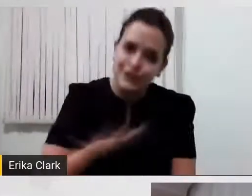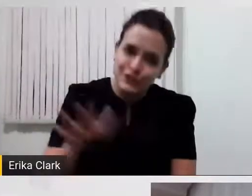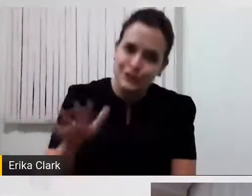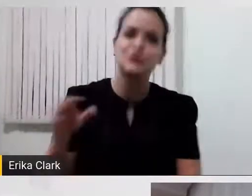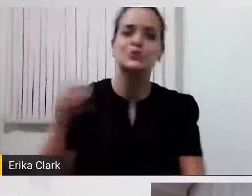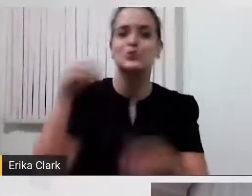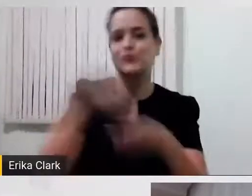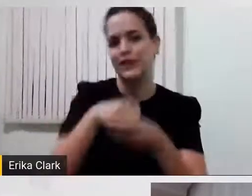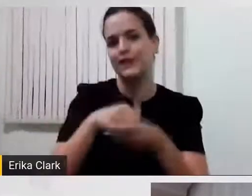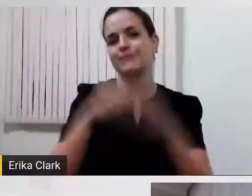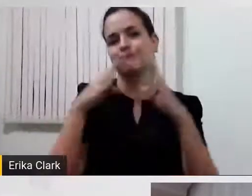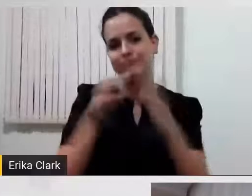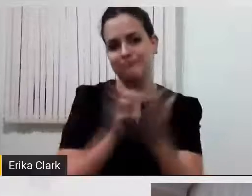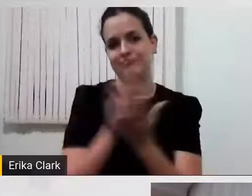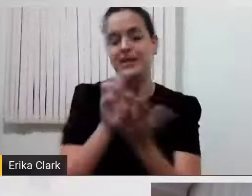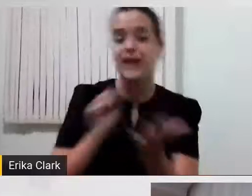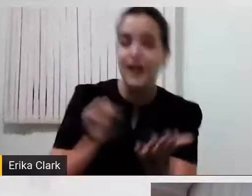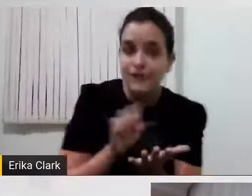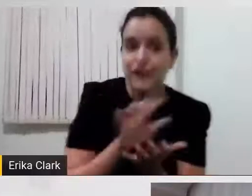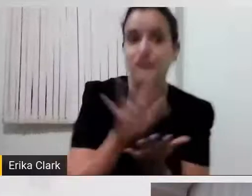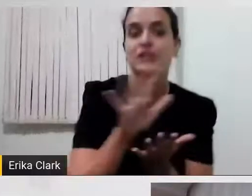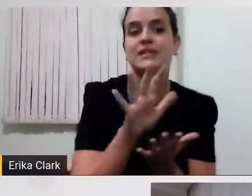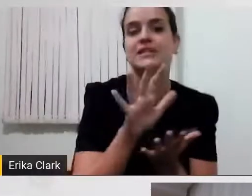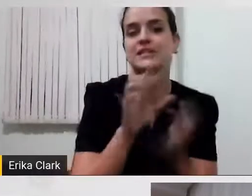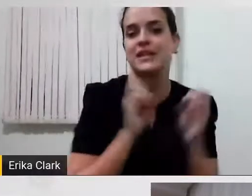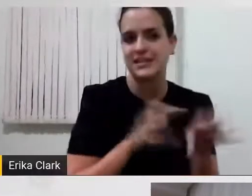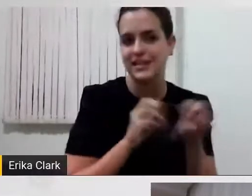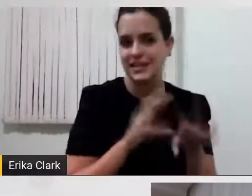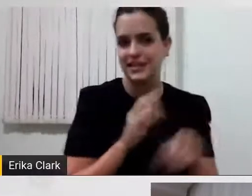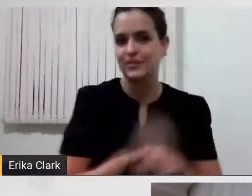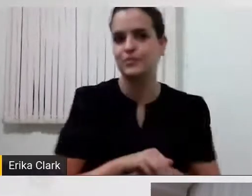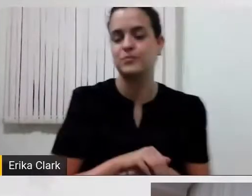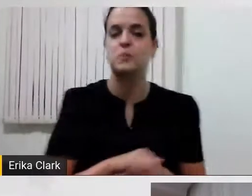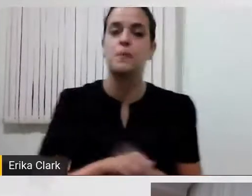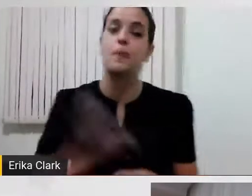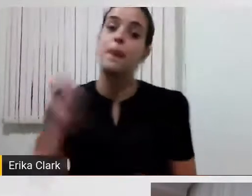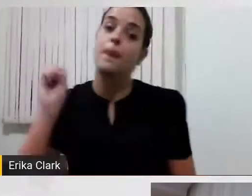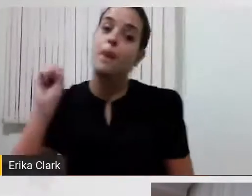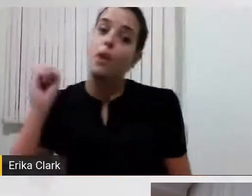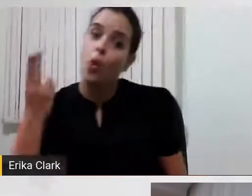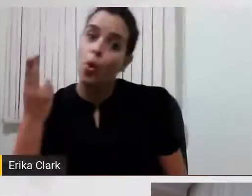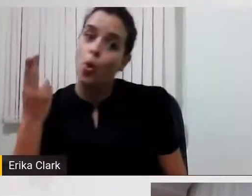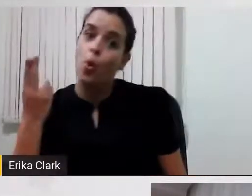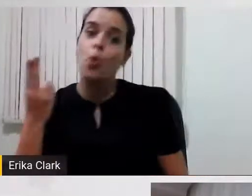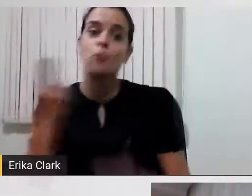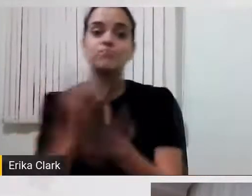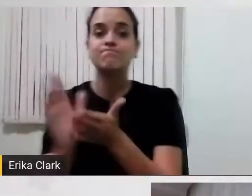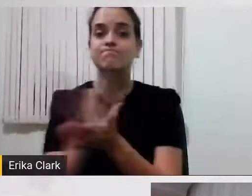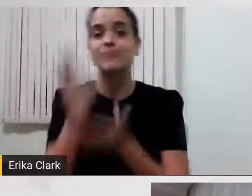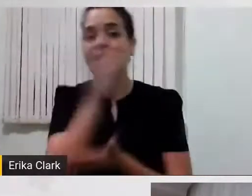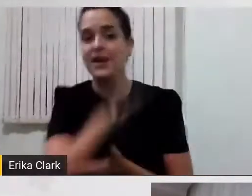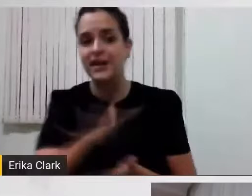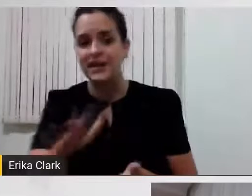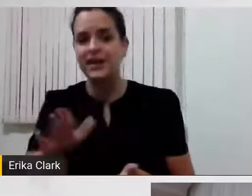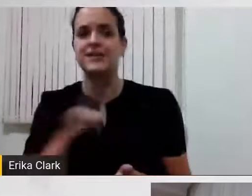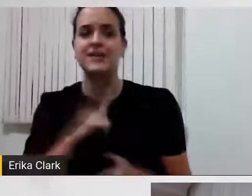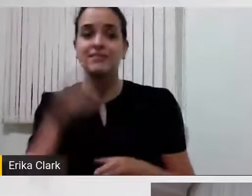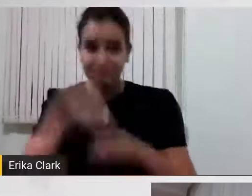uma história... Enfim, pode... Alguma criança na evangelização que tenha, por exemplo,